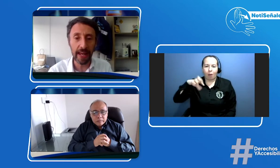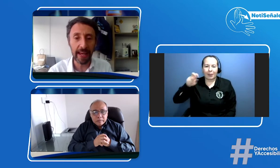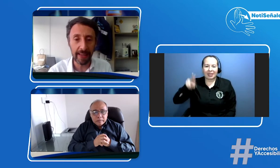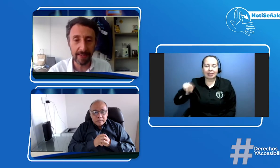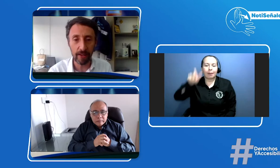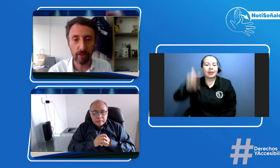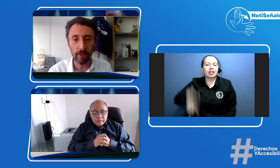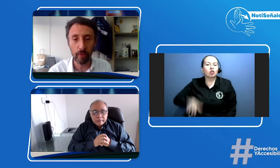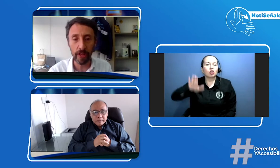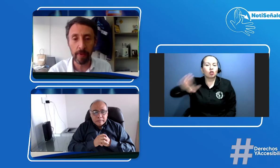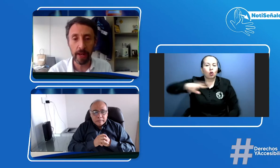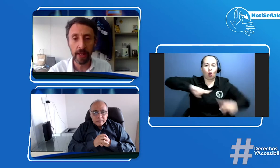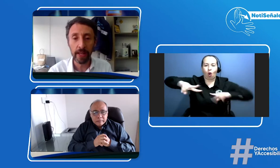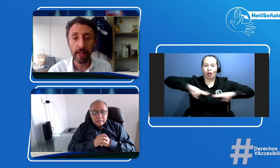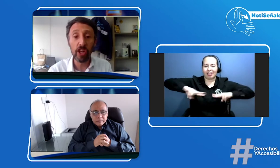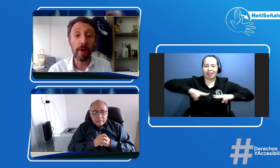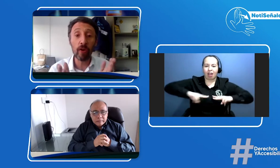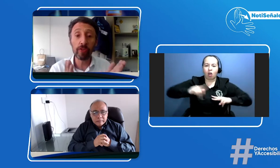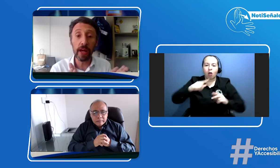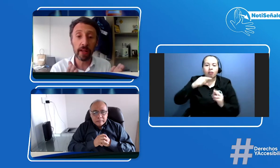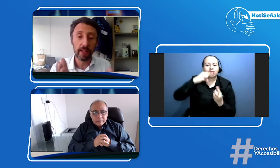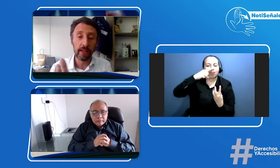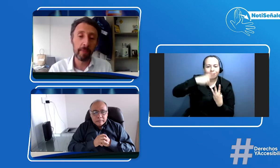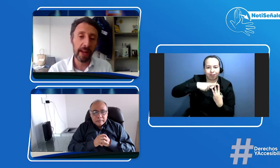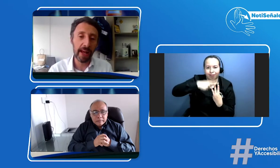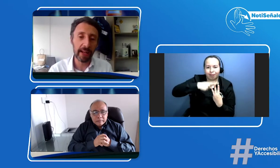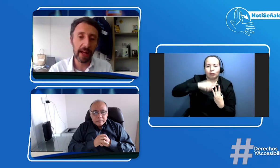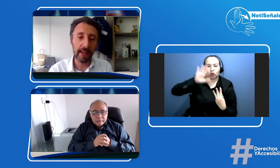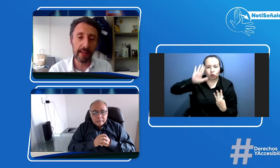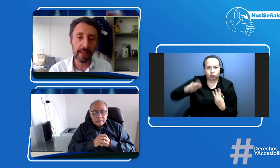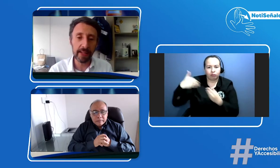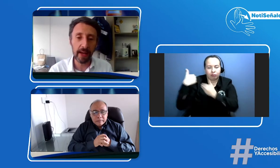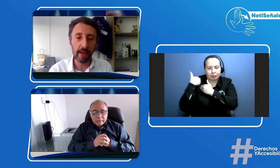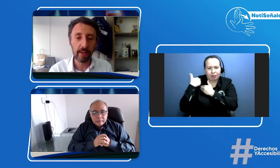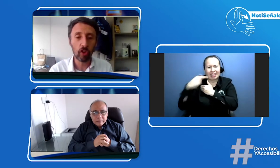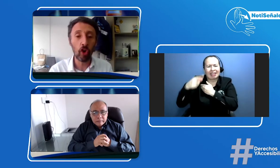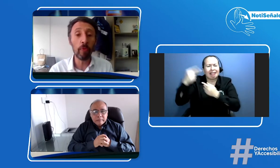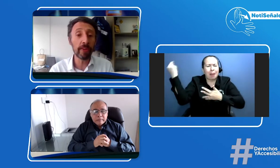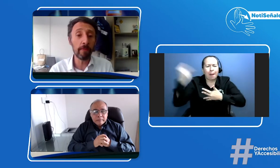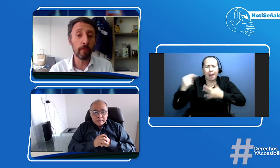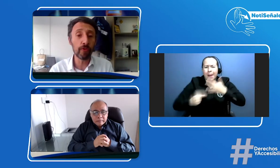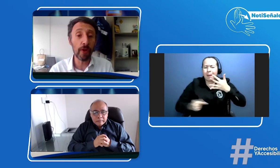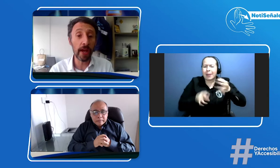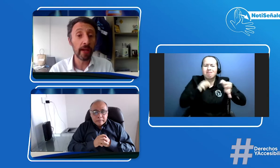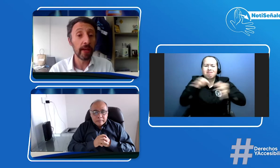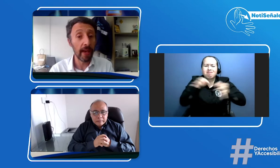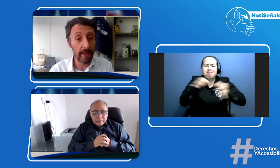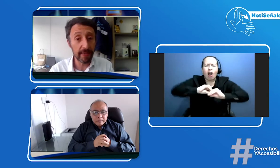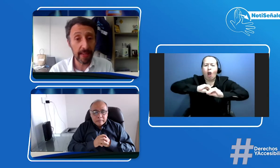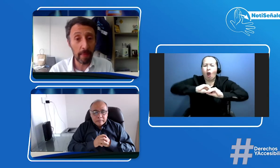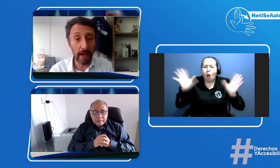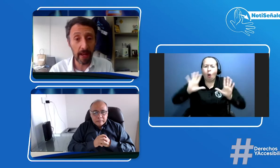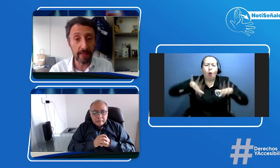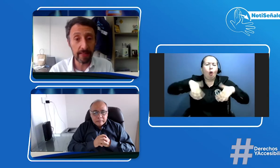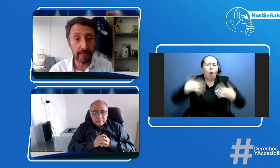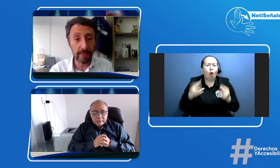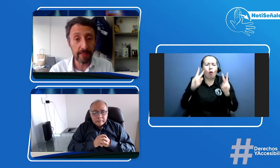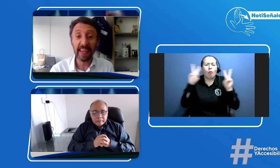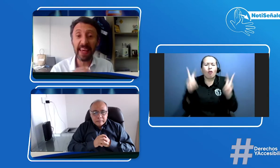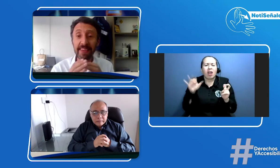Agencia Nacional de Seguridad Vial y nos va a contar de manera clara y detallada cómo es que funciona este tema de las licencias qué sí